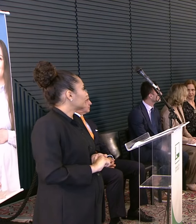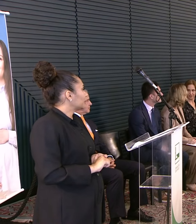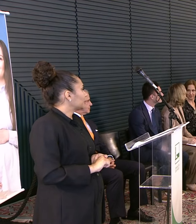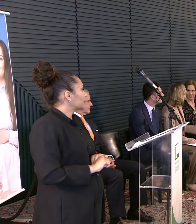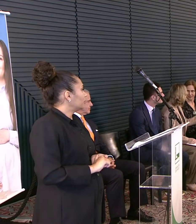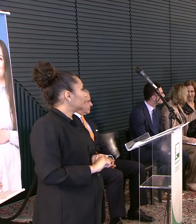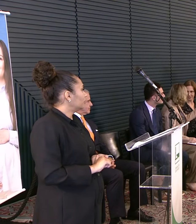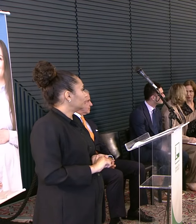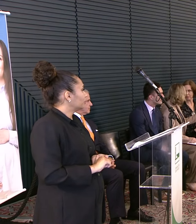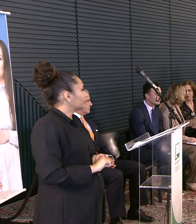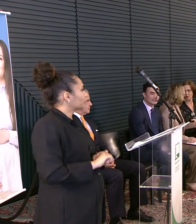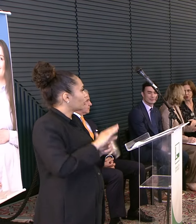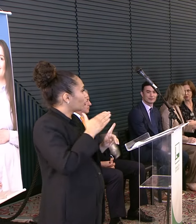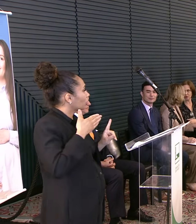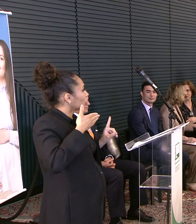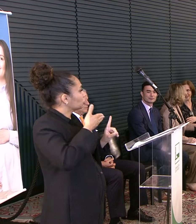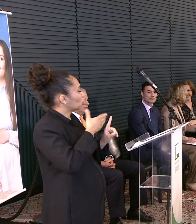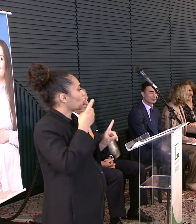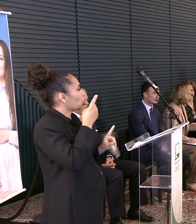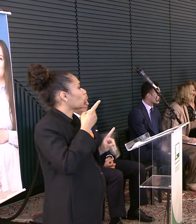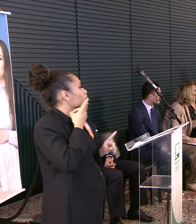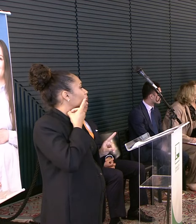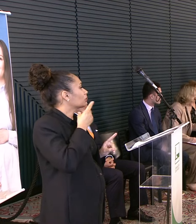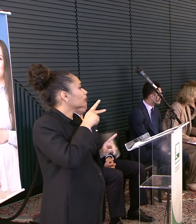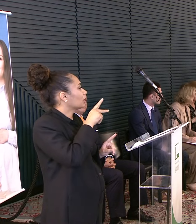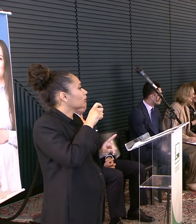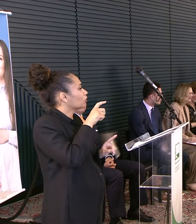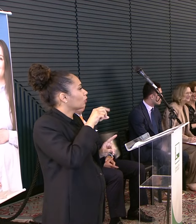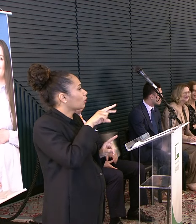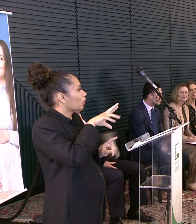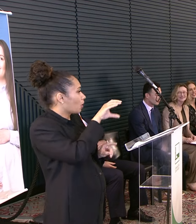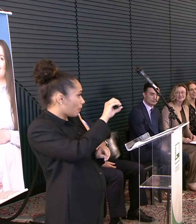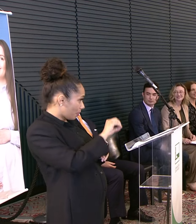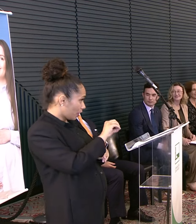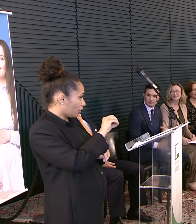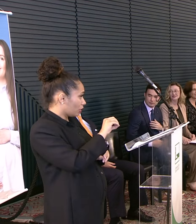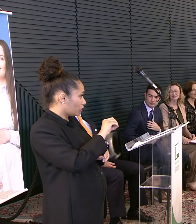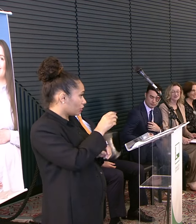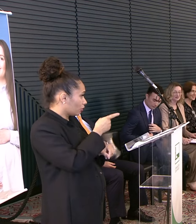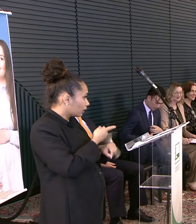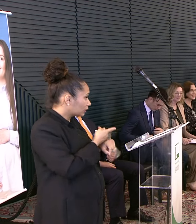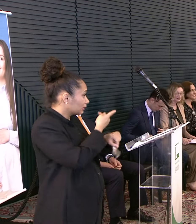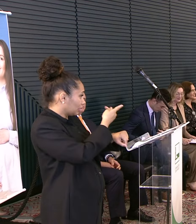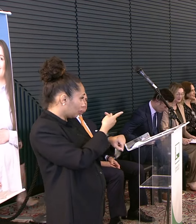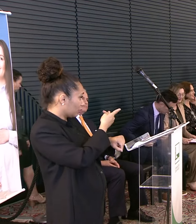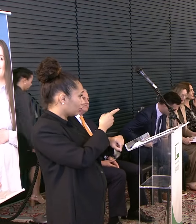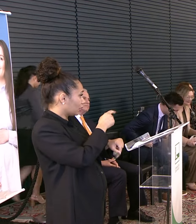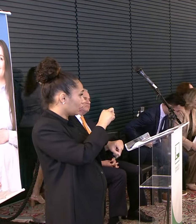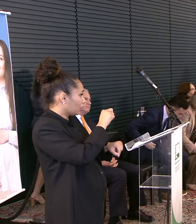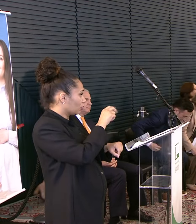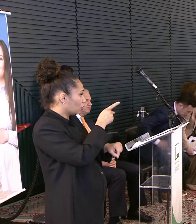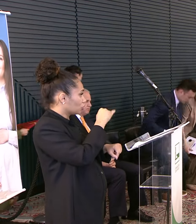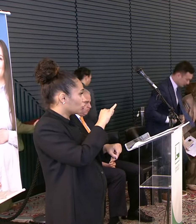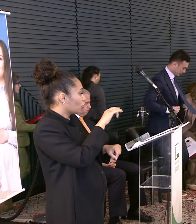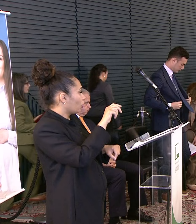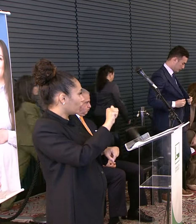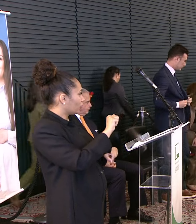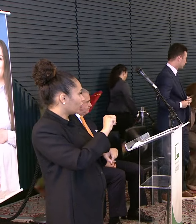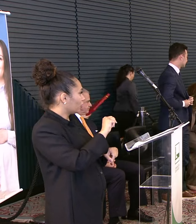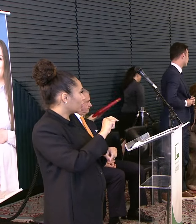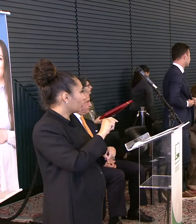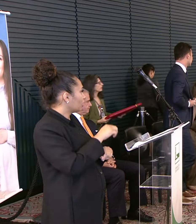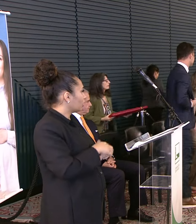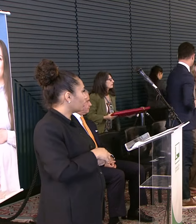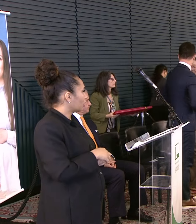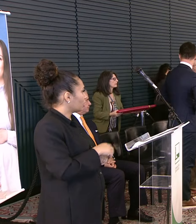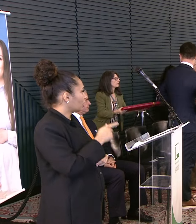Por indicação do deputado Pedro Ayrara Recebe o prêmio Pelo Hospital Sofia Feldman A sua presidente A